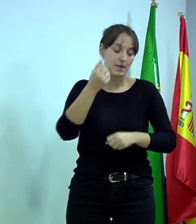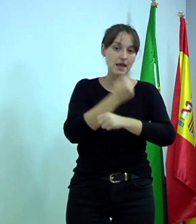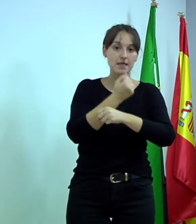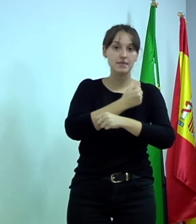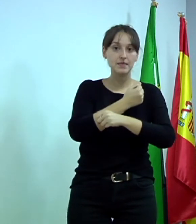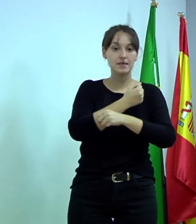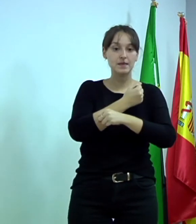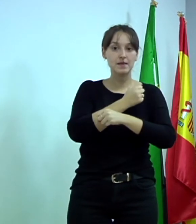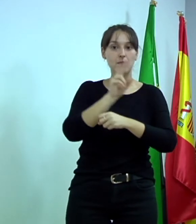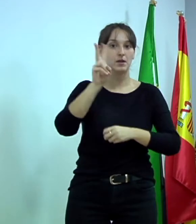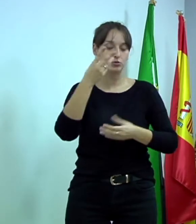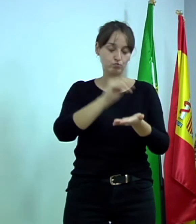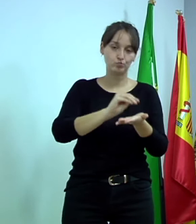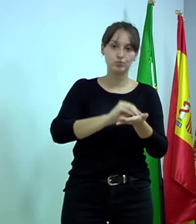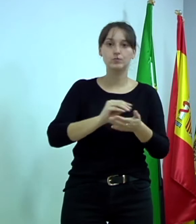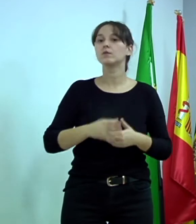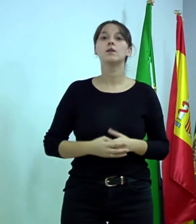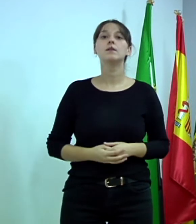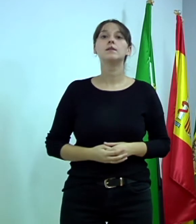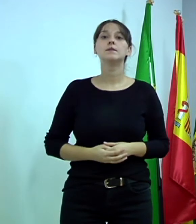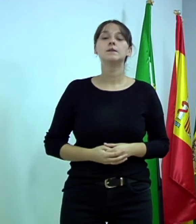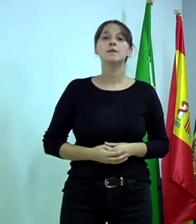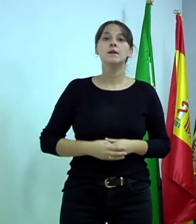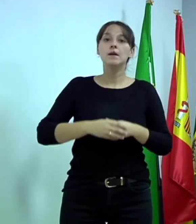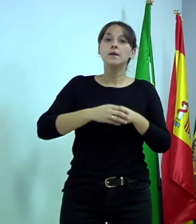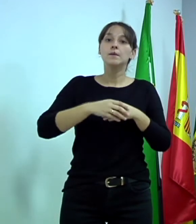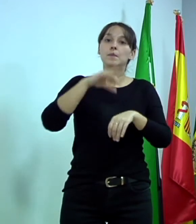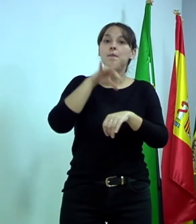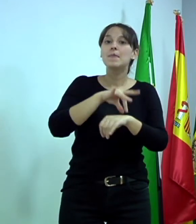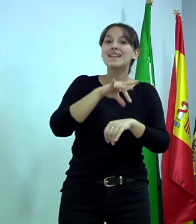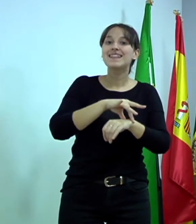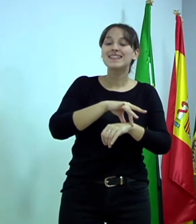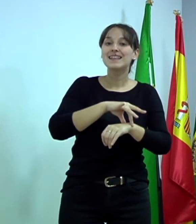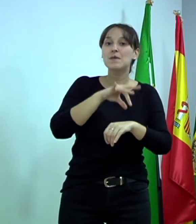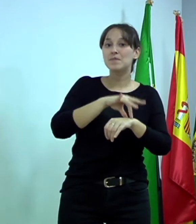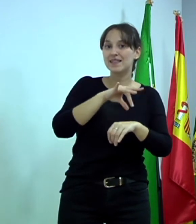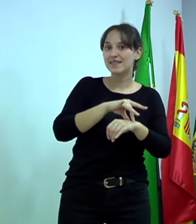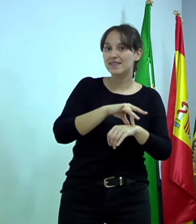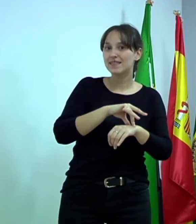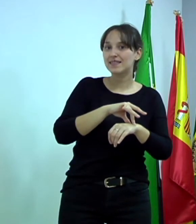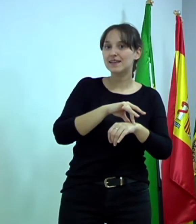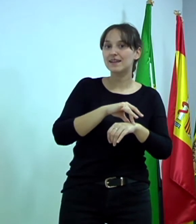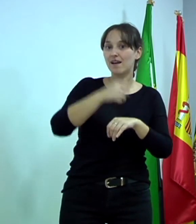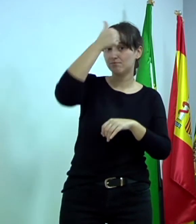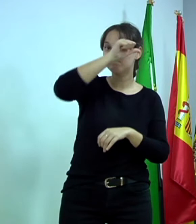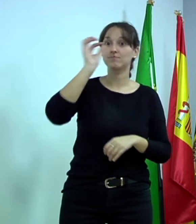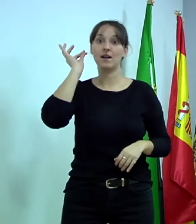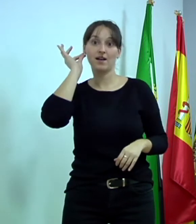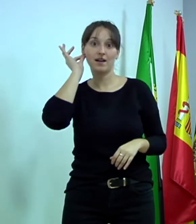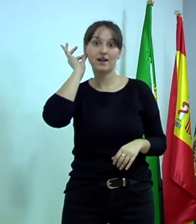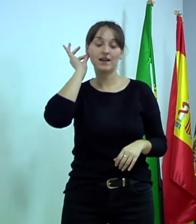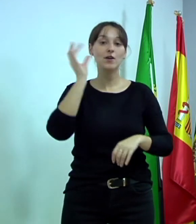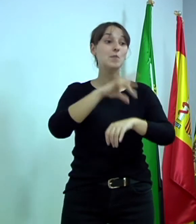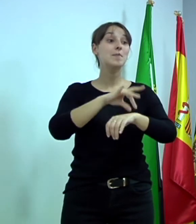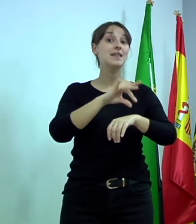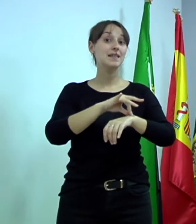Medicina de género, sexualidad y violencia simbólica, del once al dieciocho de diciembre. Aquí lo bueno que van